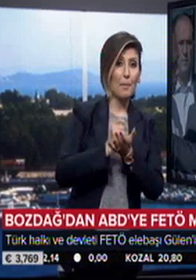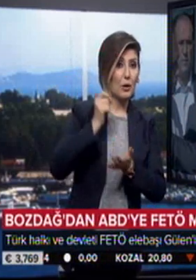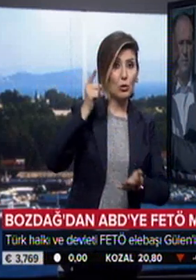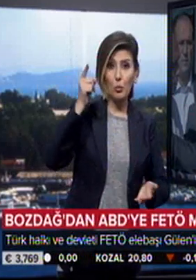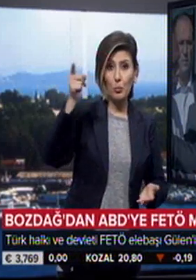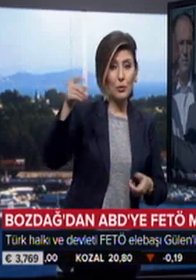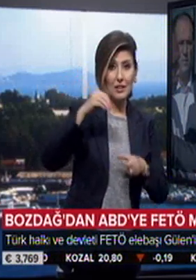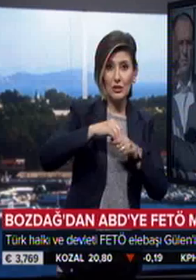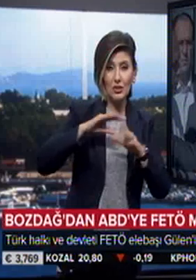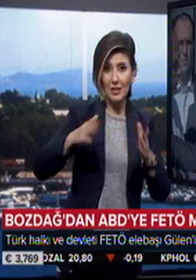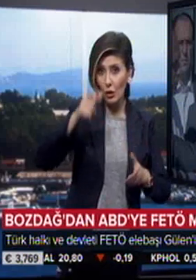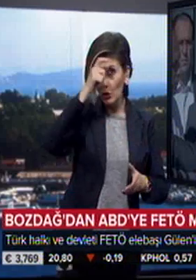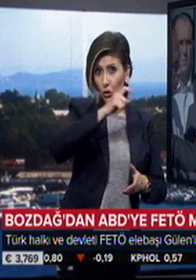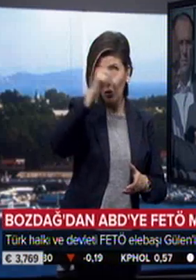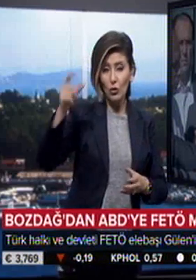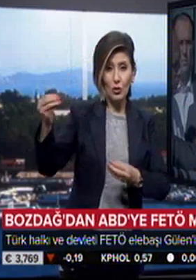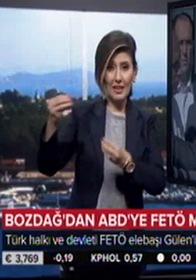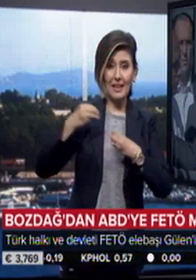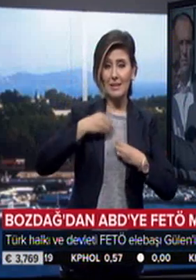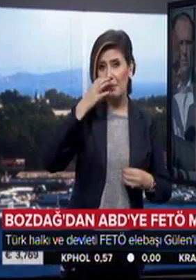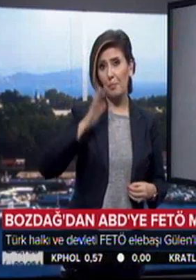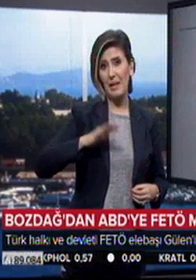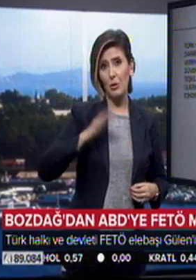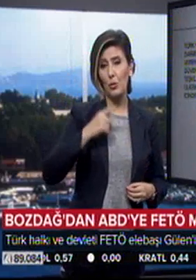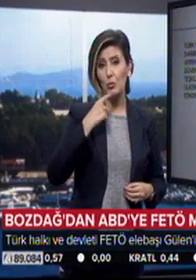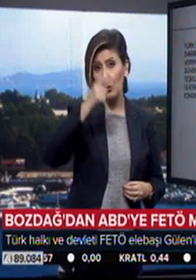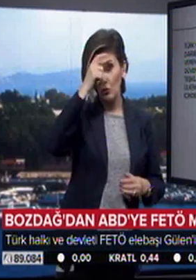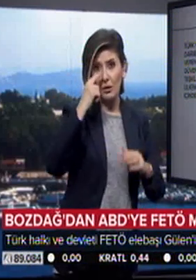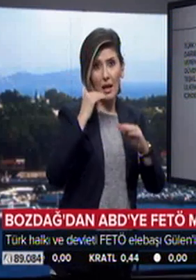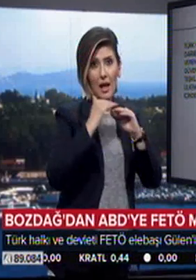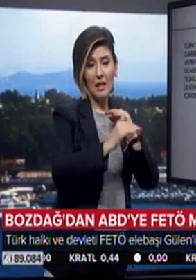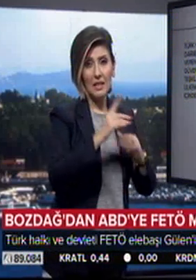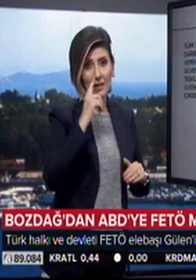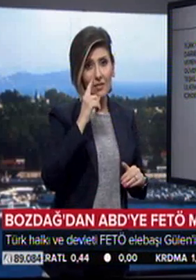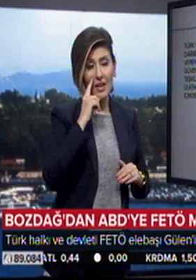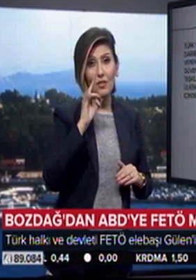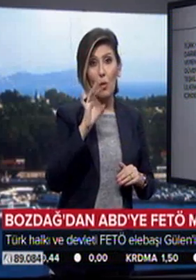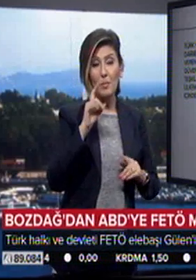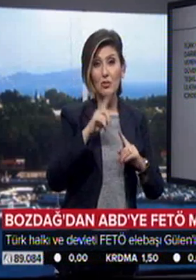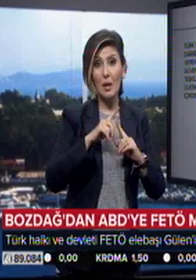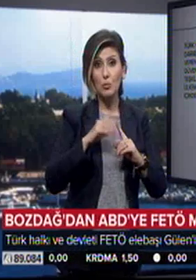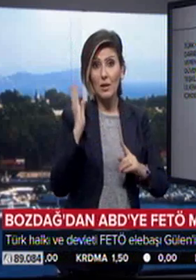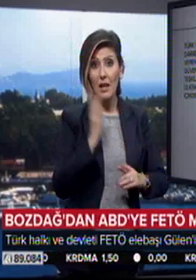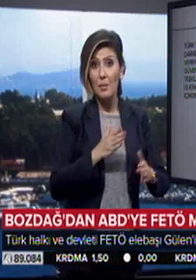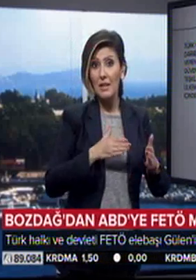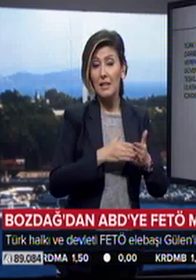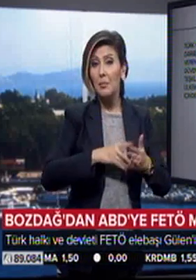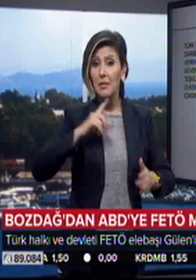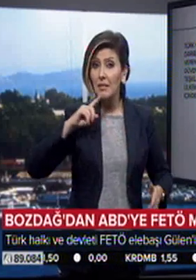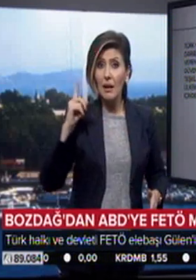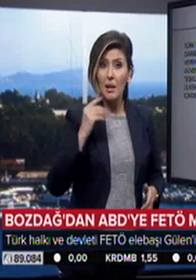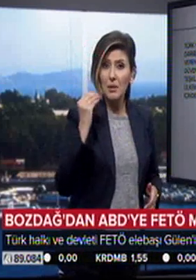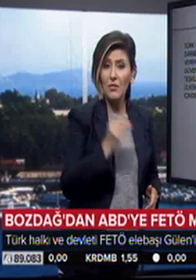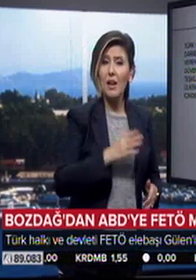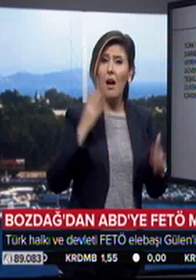gönderdiği mektupta Türkiye'nin iade beklentisini yineledi. Türk halkı ve devleti 15 Temmuz darbe teşebbüsünün talimatını veren